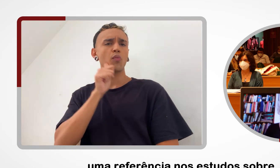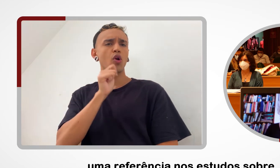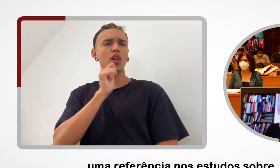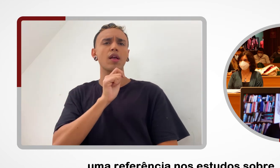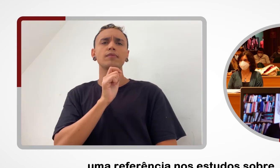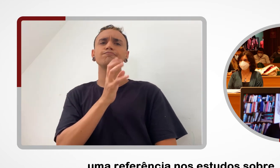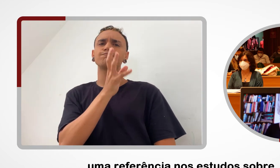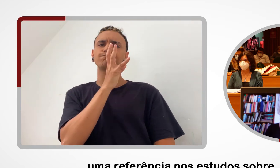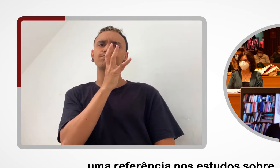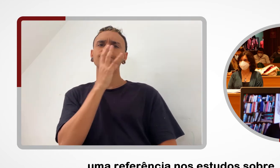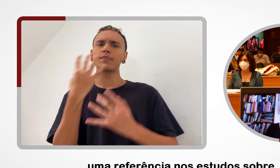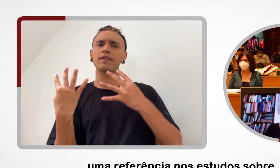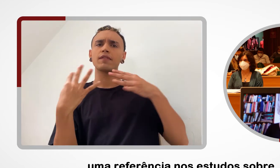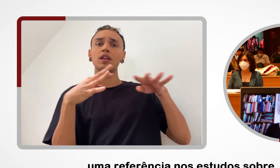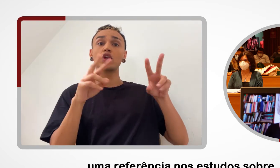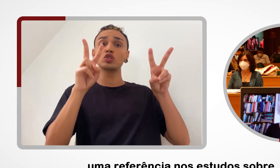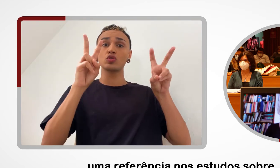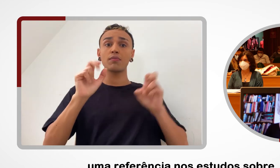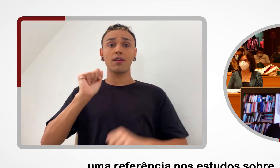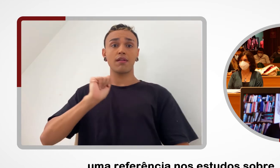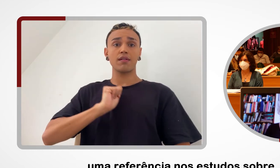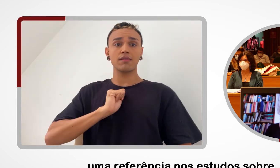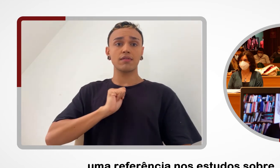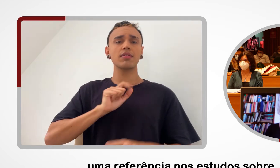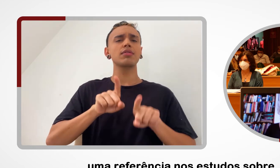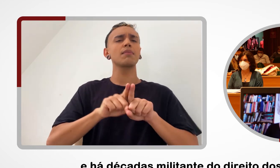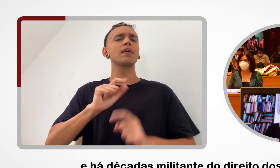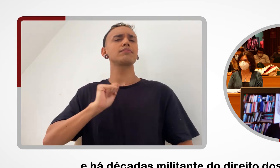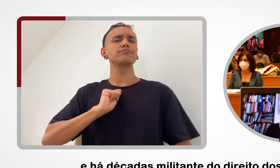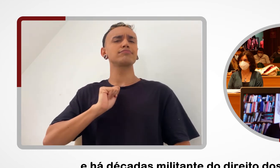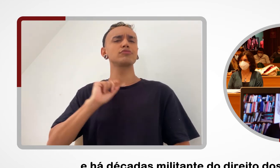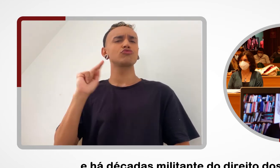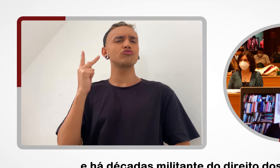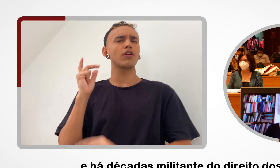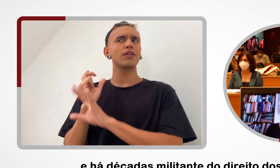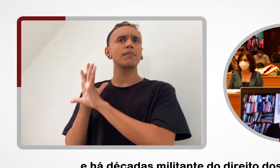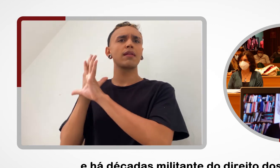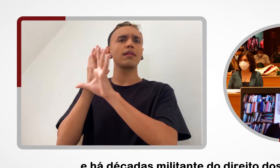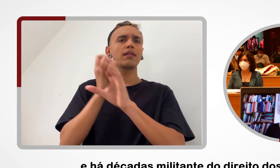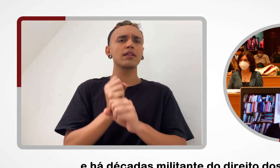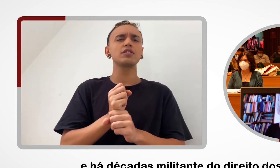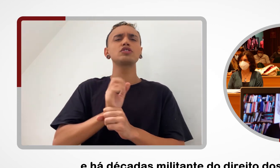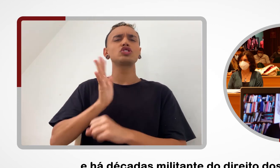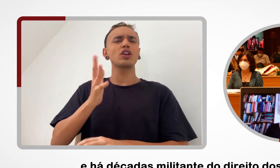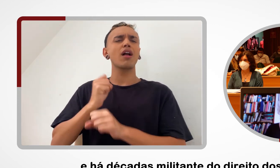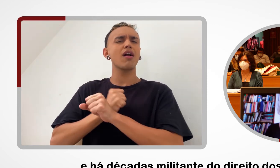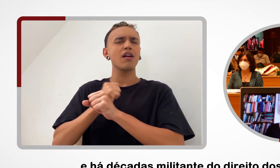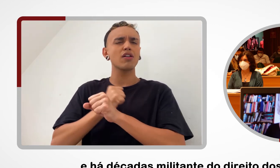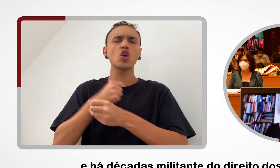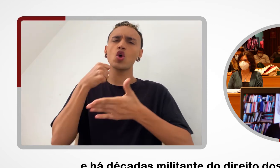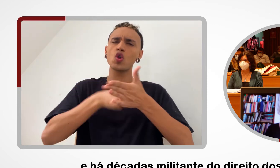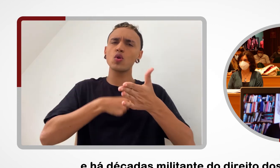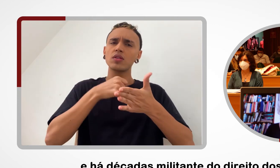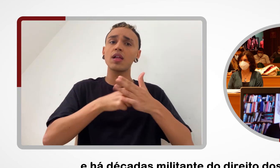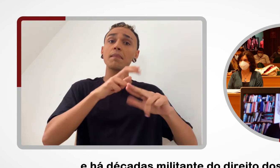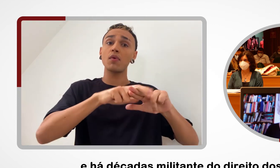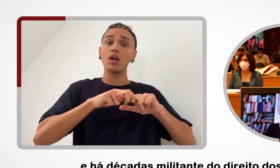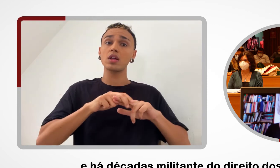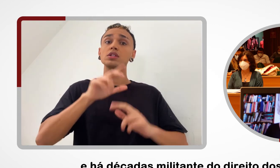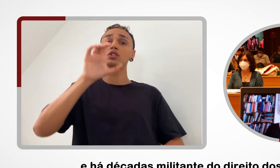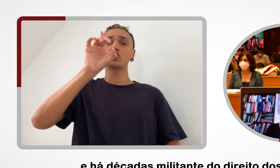estudos sobre etnologia e antropologia histórica e há décadas militante do direito dos povos